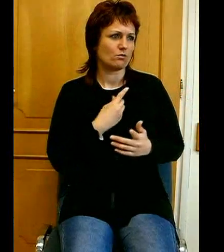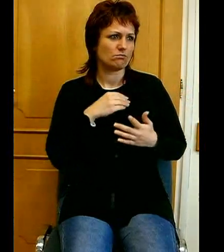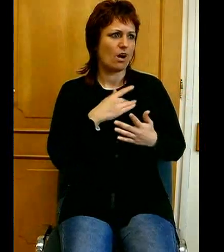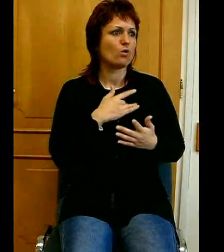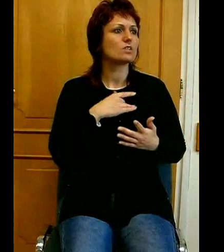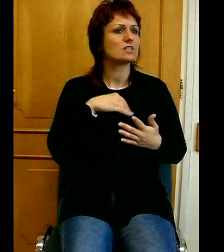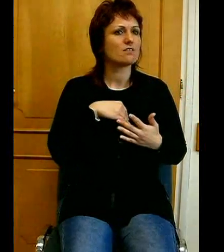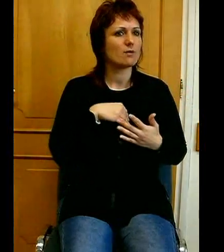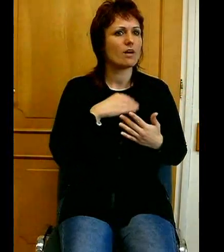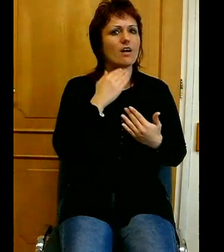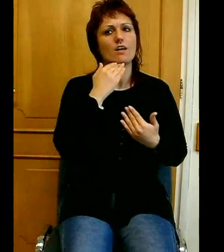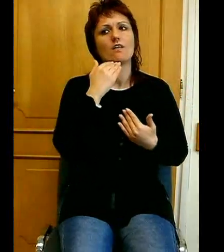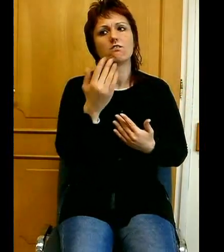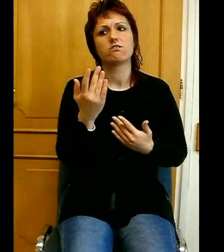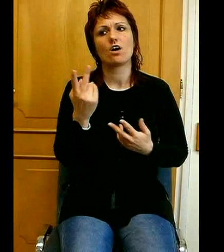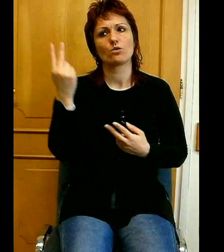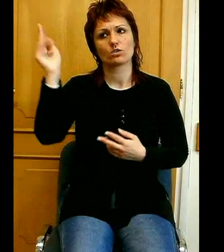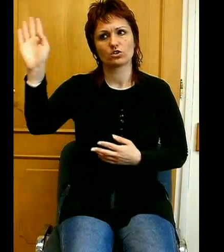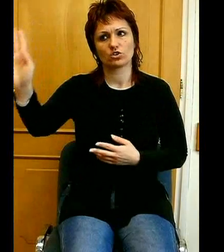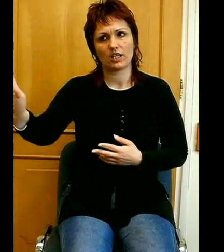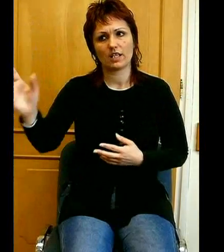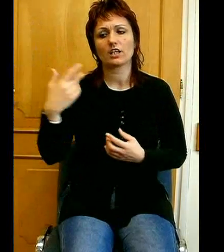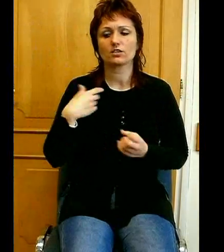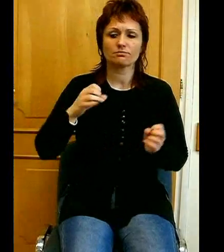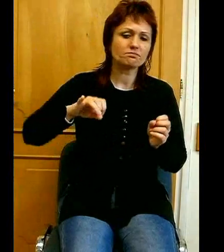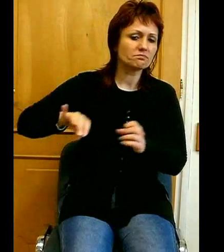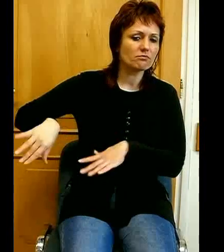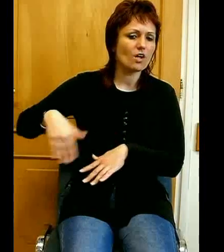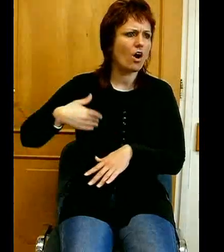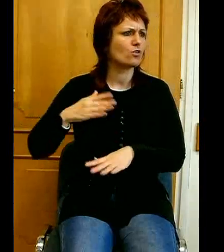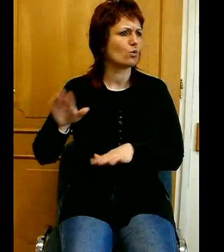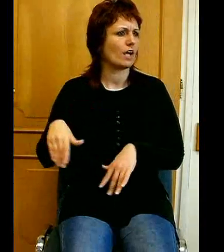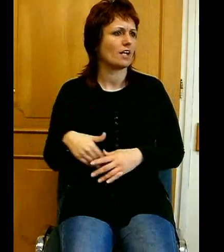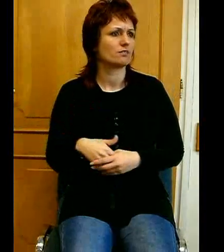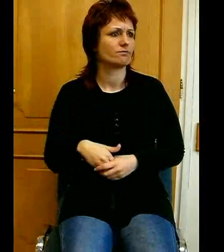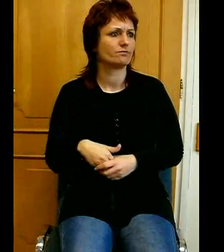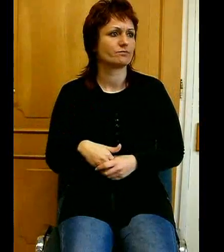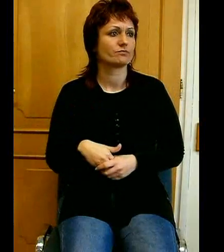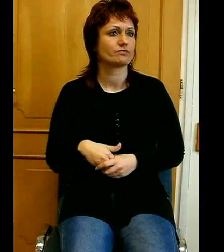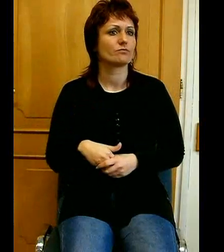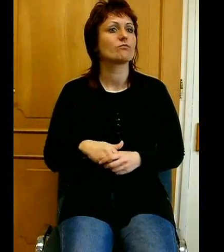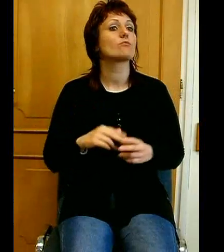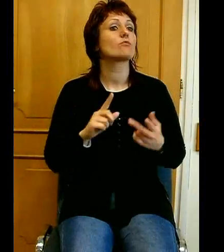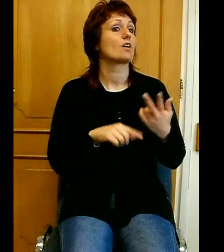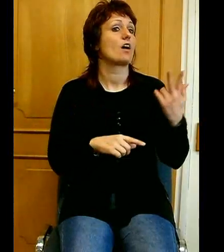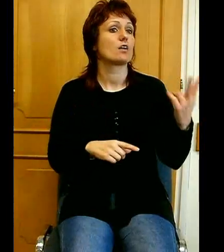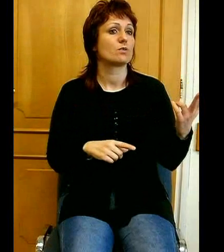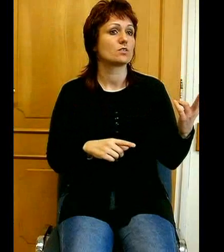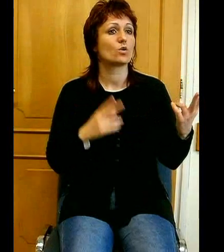Istennek és hagyjuk el. És halnapszor engedjük, hogy az úrvacsorában megújítsa a